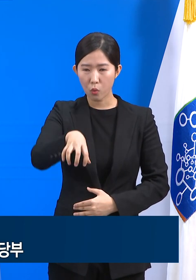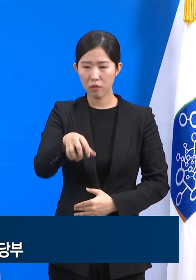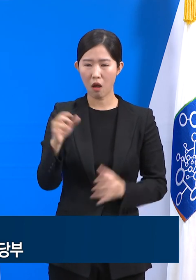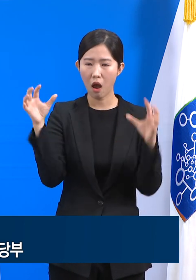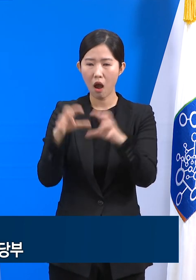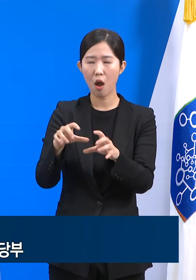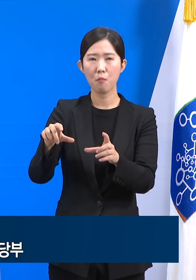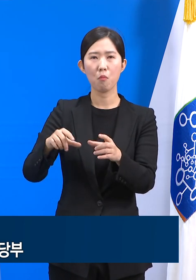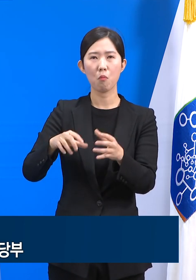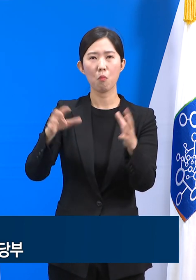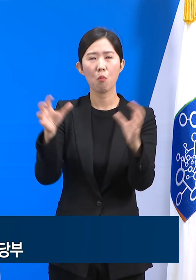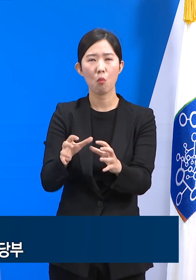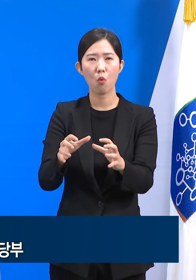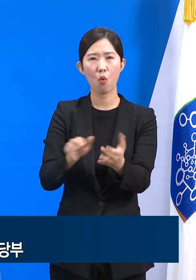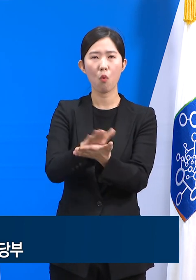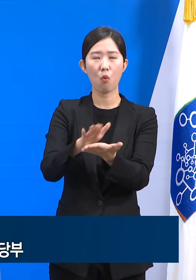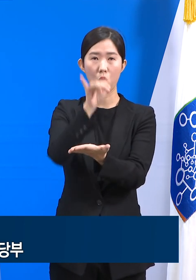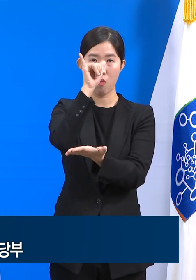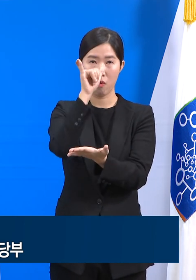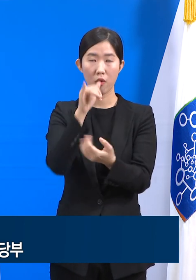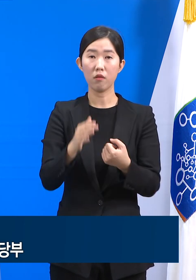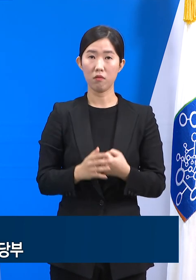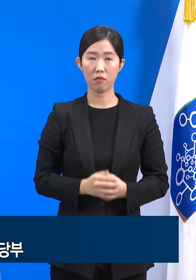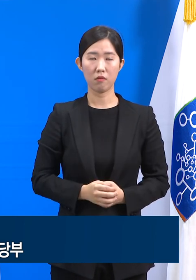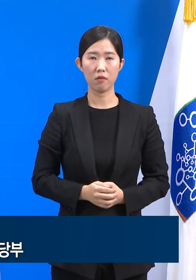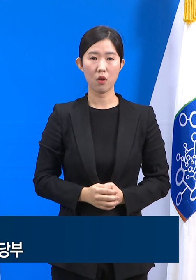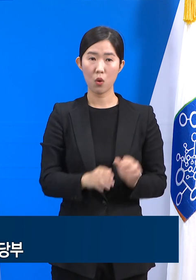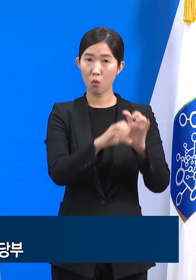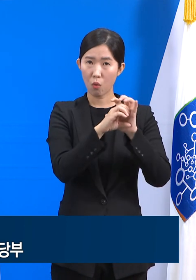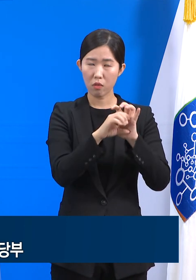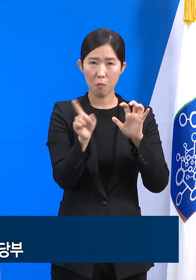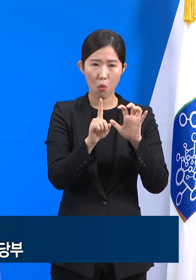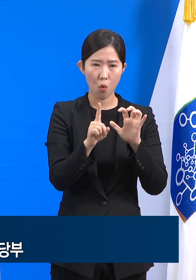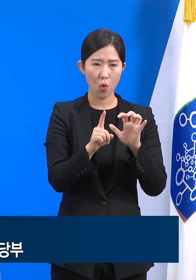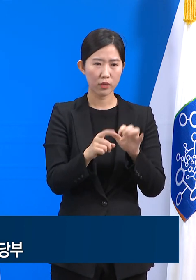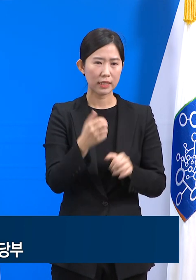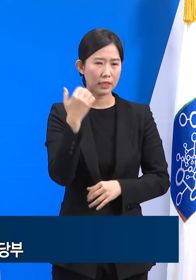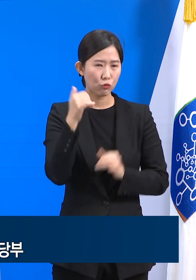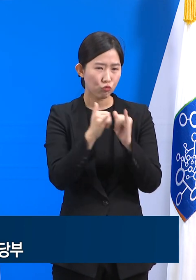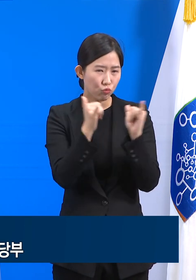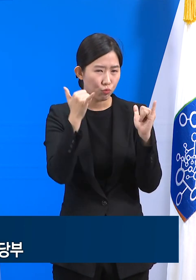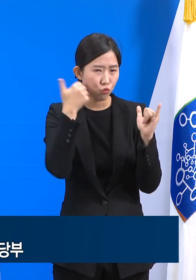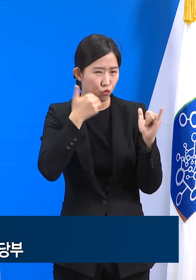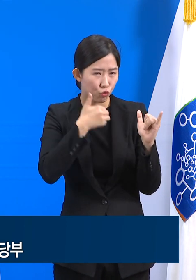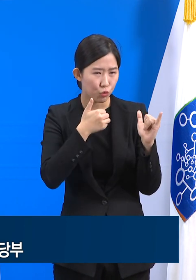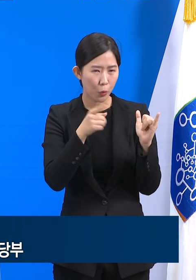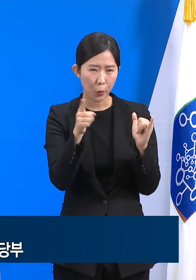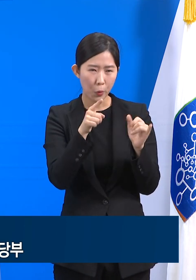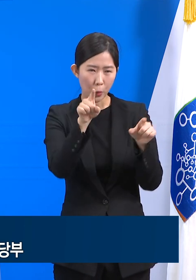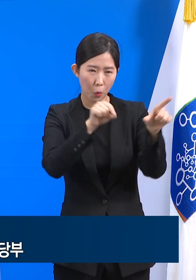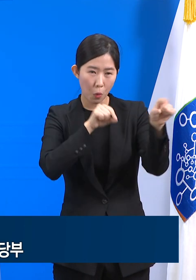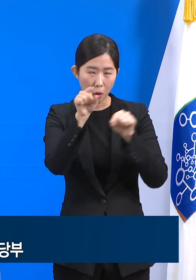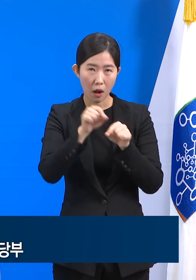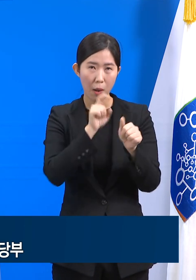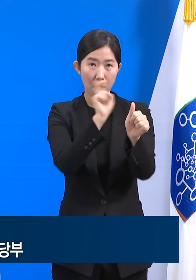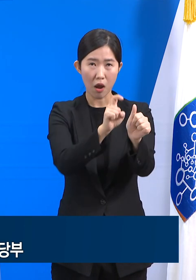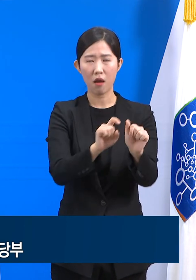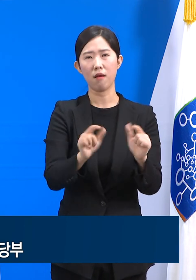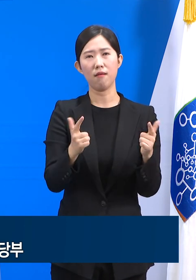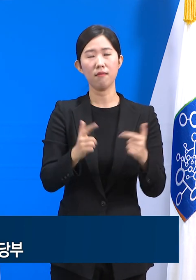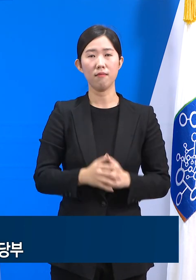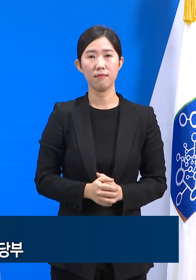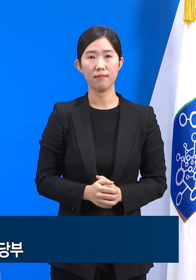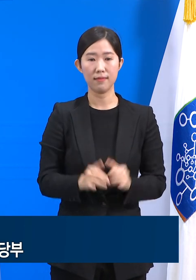확산은 불특정 대중과 개인들의 모임을 구분하지 않고 발생합니다. 사회적 거리두기 지침이나